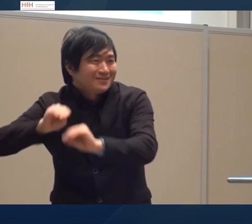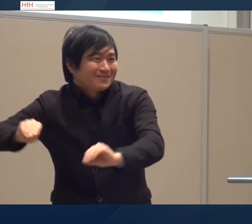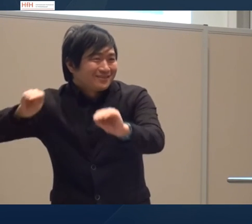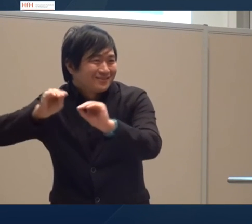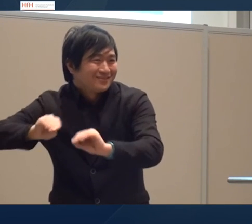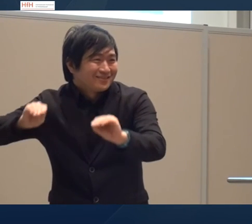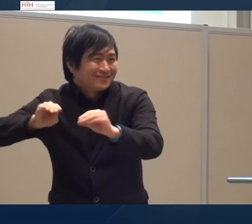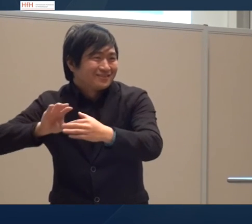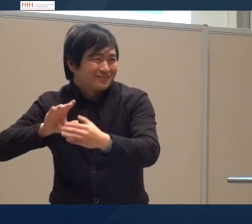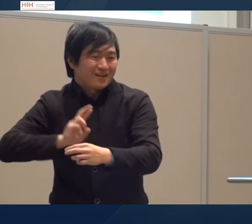erklären